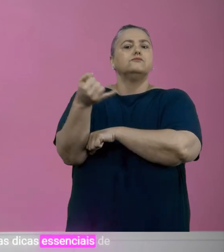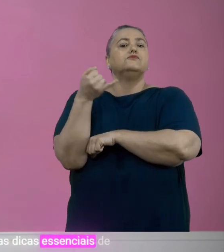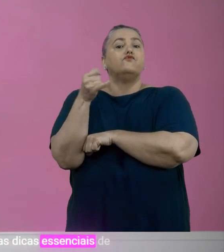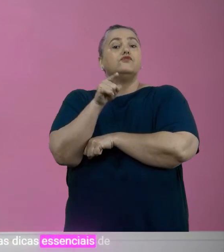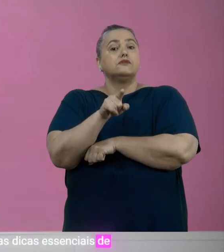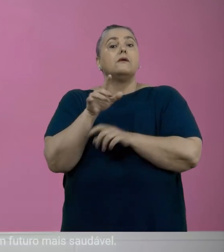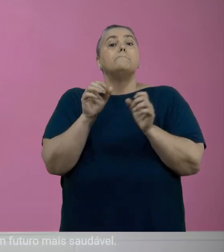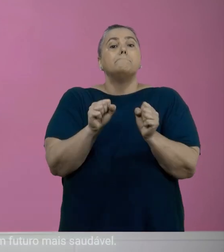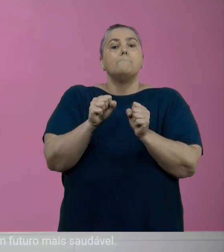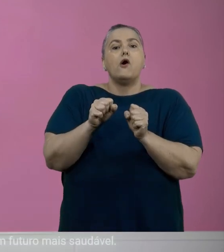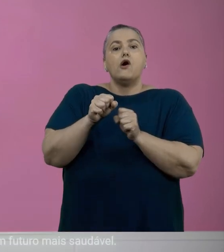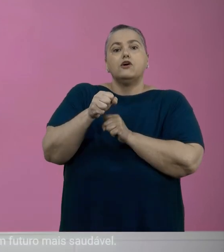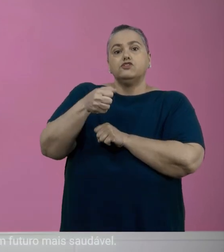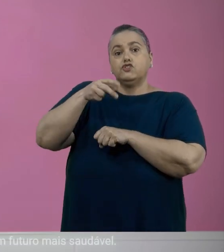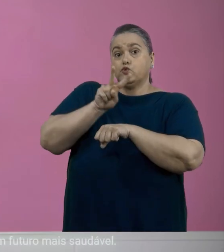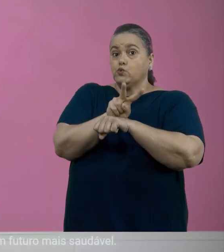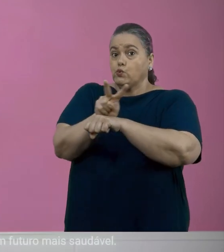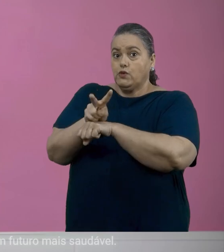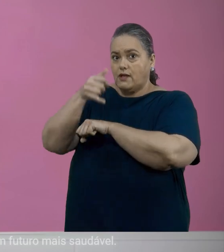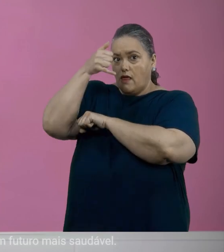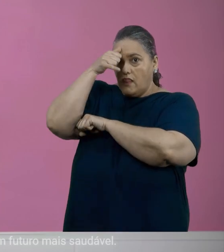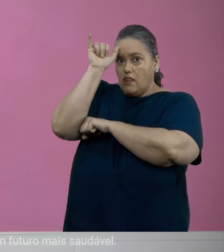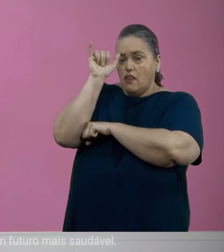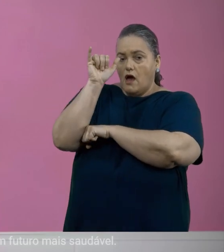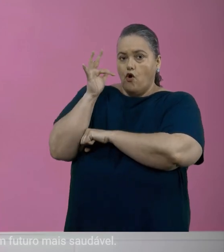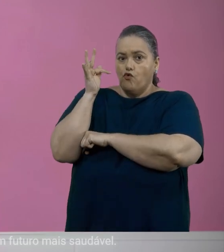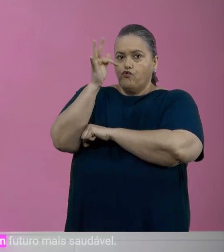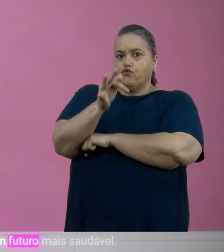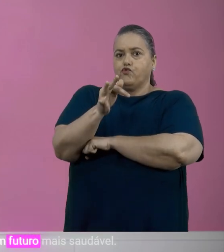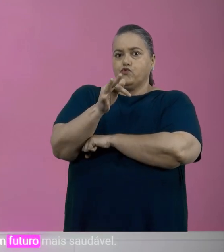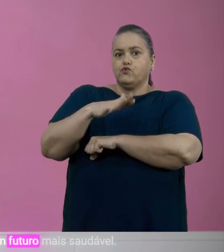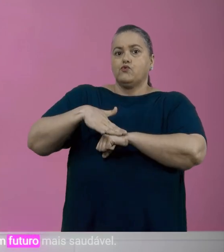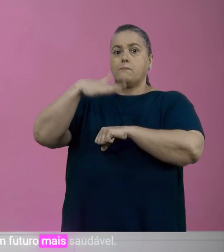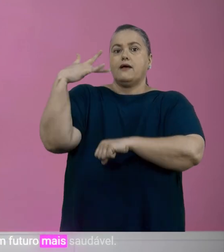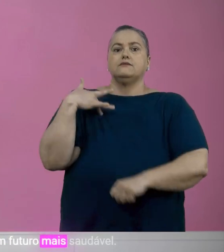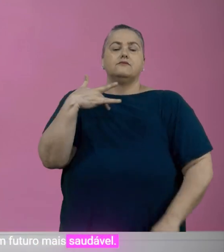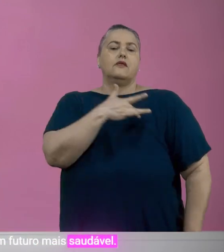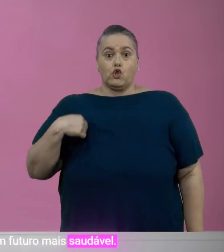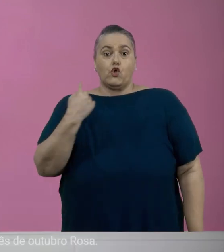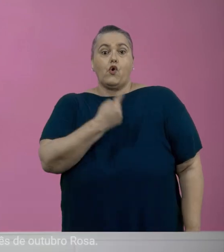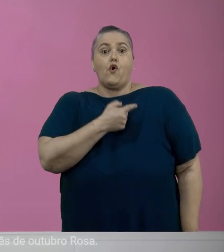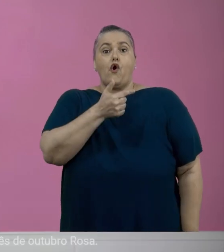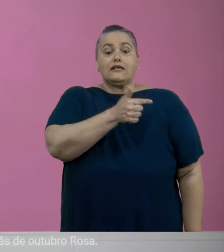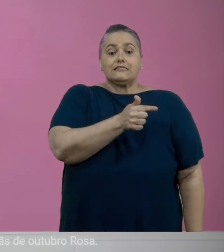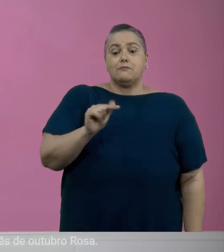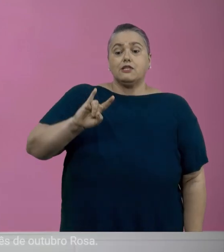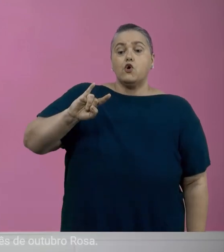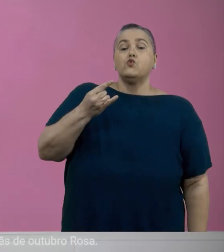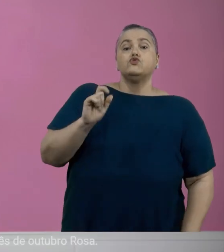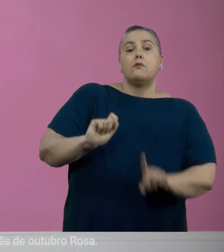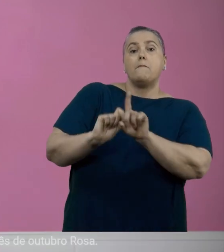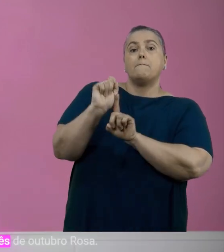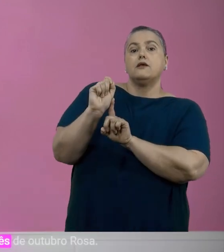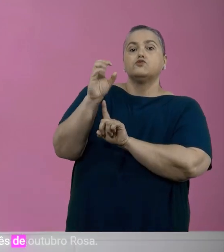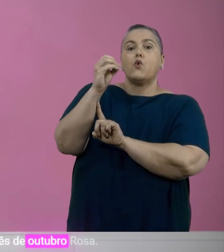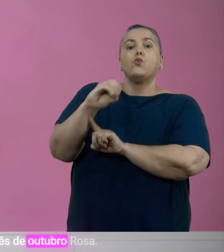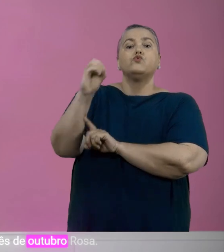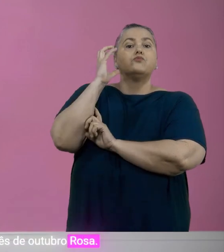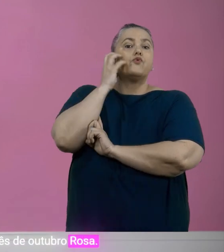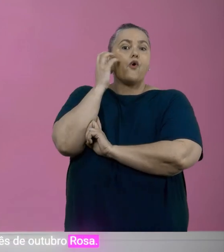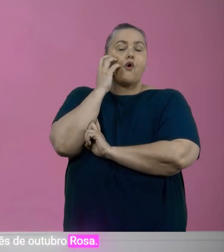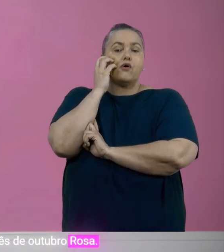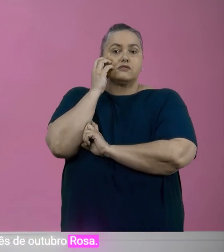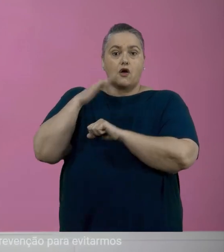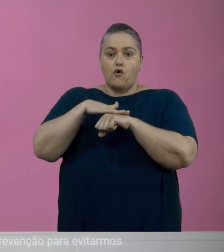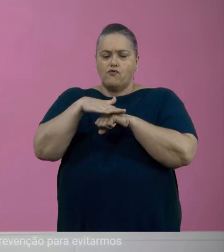essenciais de como você pode se prevenir e investir num futuro mais saudável. Nós estamos na última semana do mês do outubro